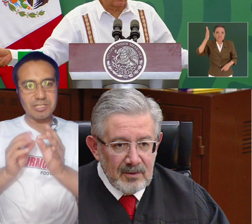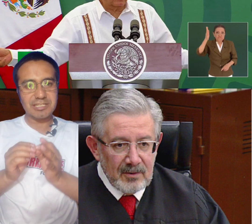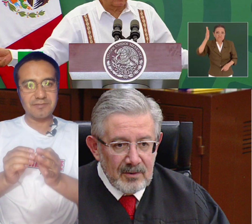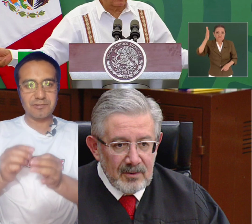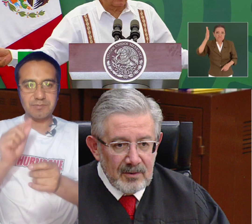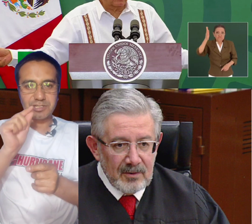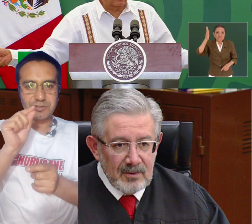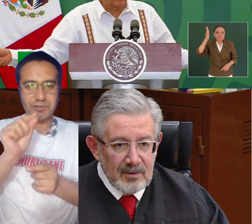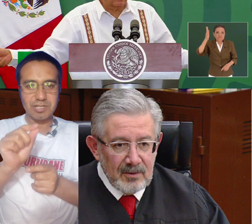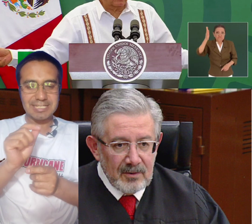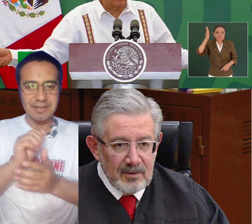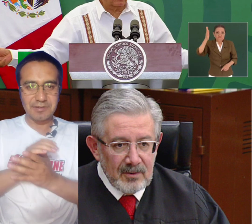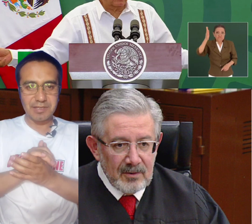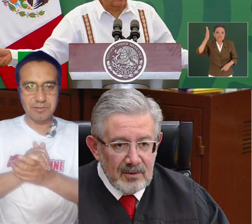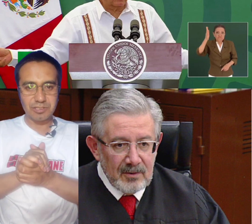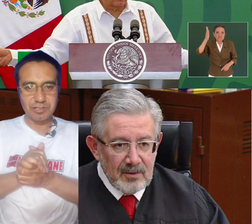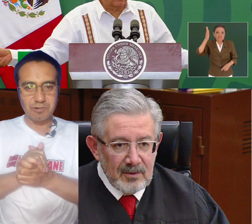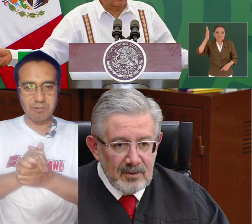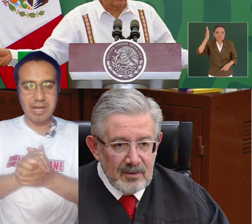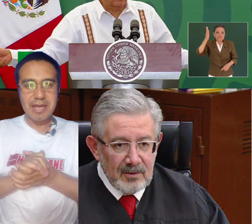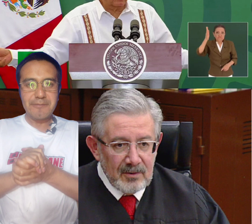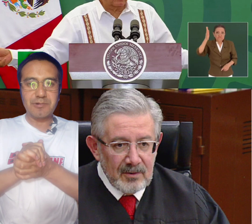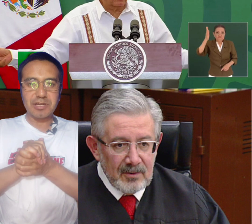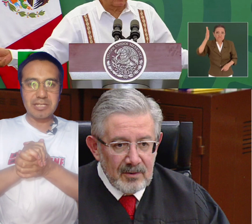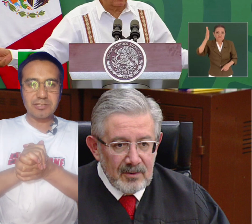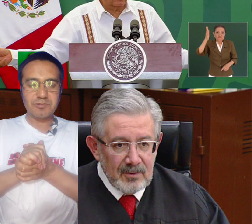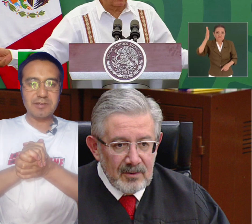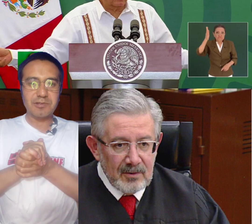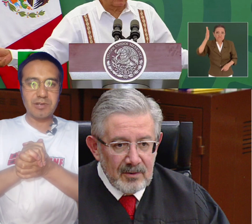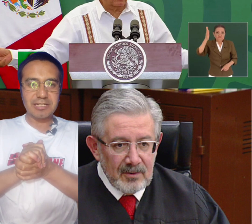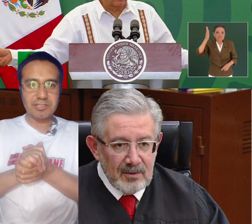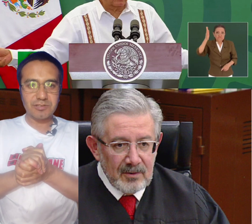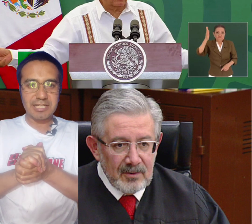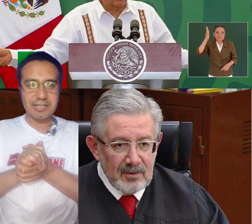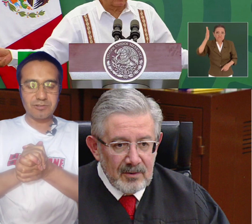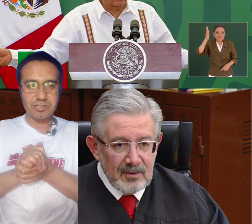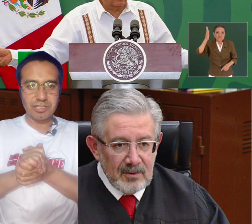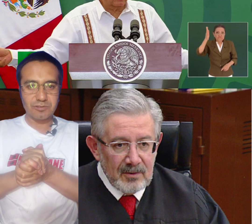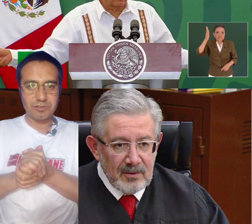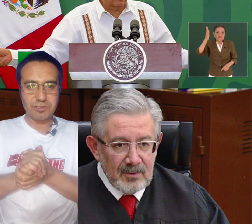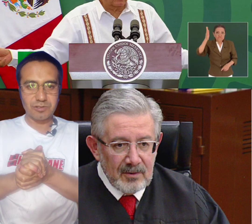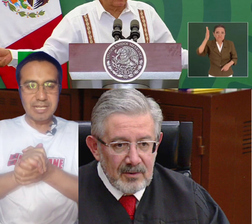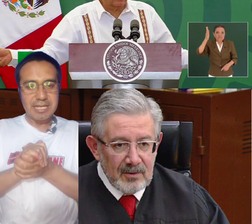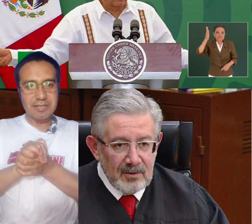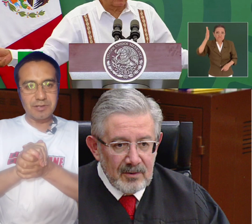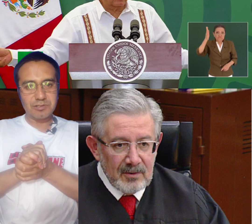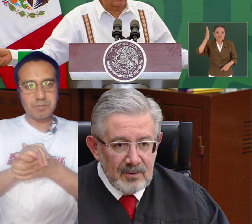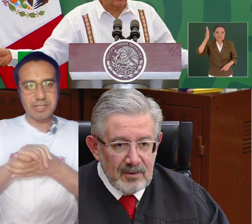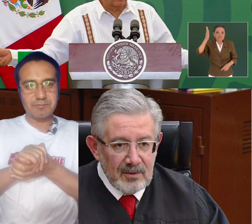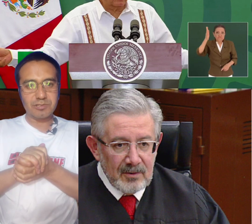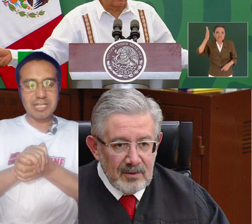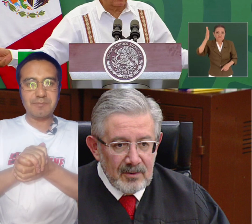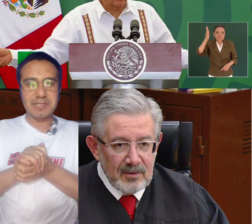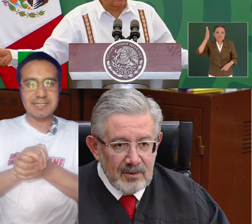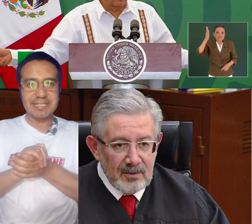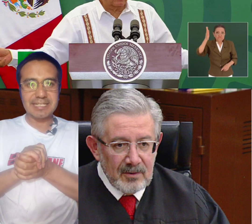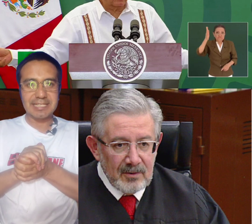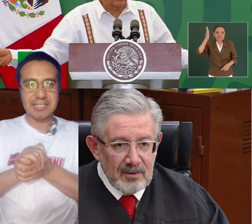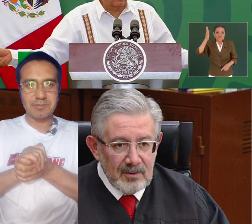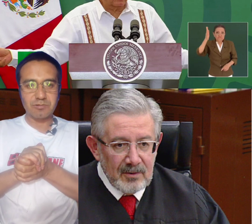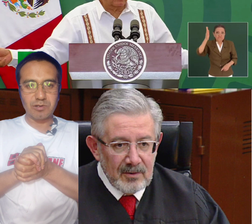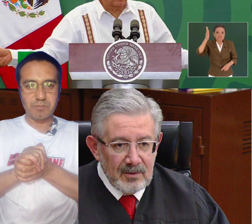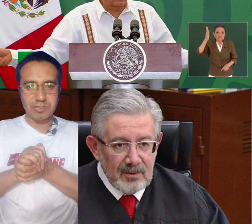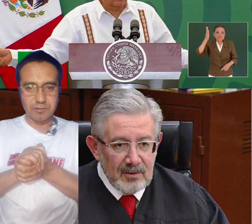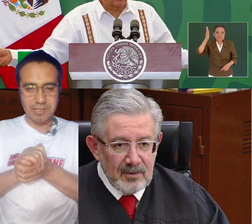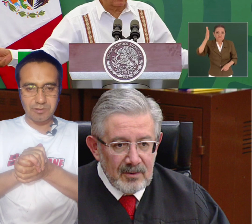dialogar toda esta información de lo que está viviendo en Chihuahua porque es una violación de la constitución y bueno esperemos que el presidente